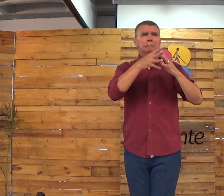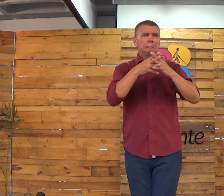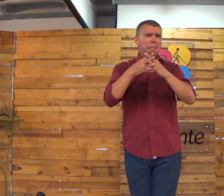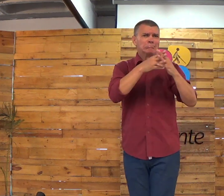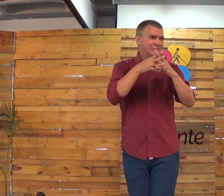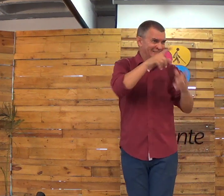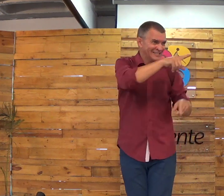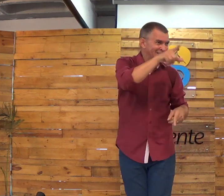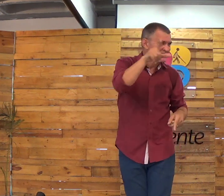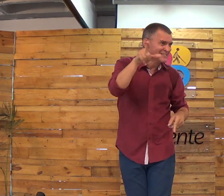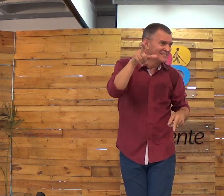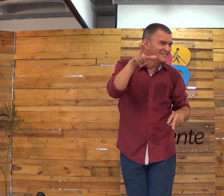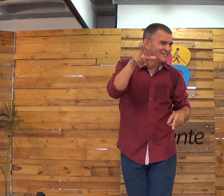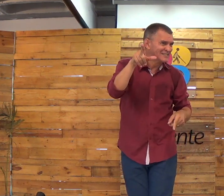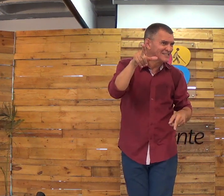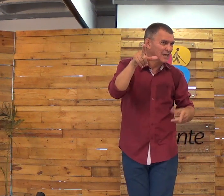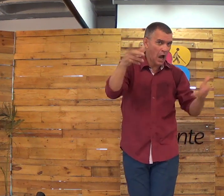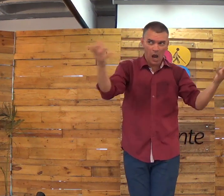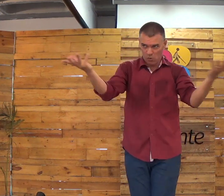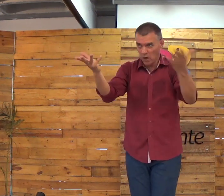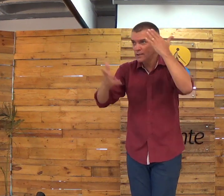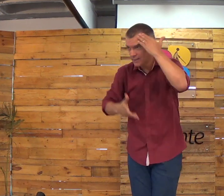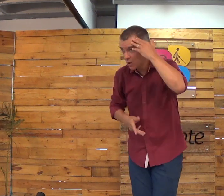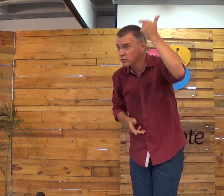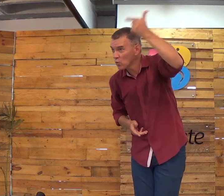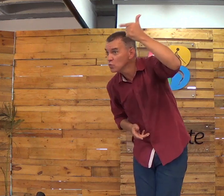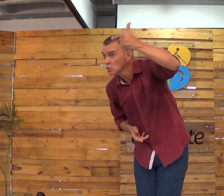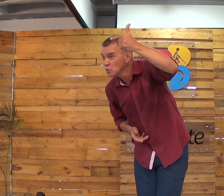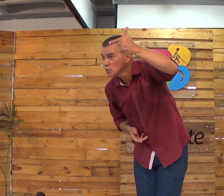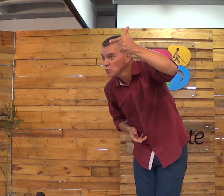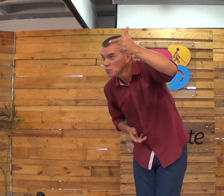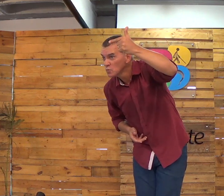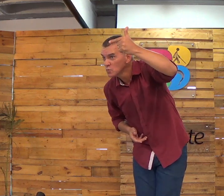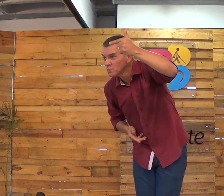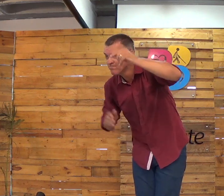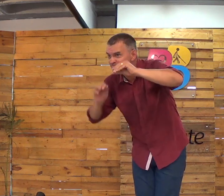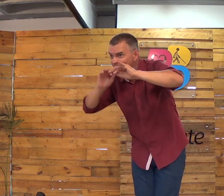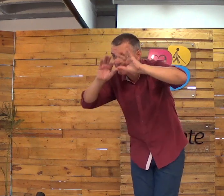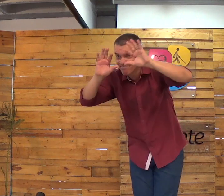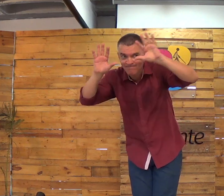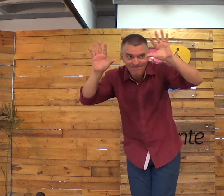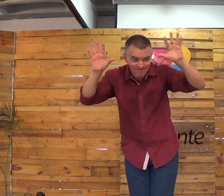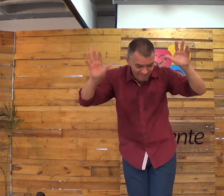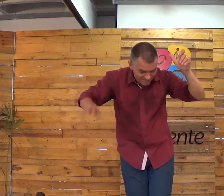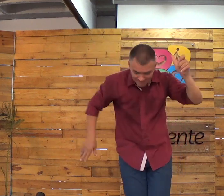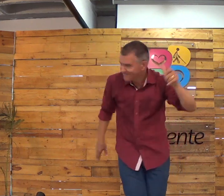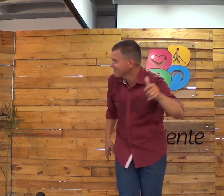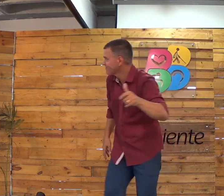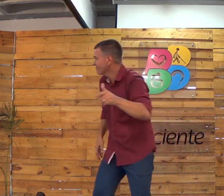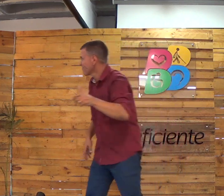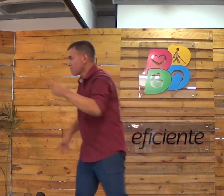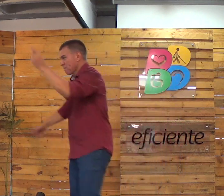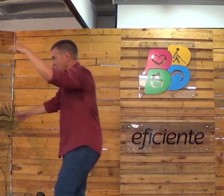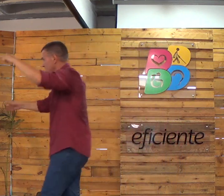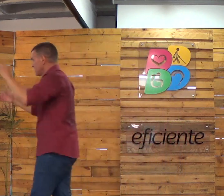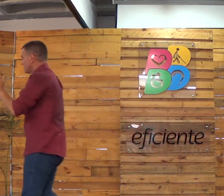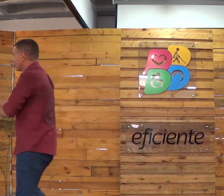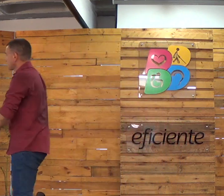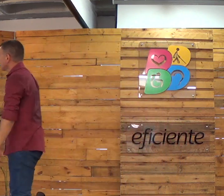Porque eu sei que é meio confuso, né? A pergunta que eu fiz lá no começo. Ai, eu não quero nascer uma vez. Não.